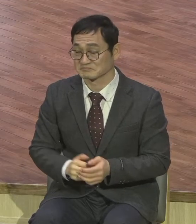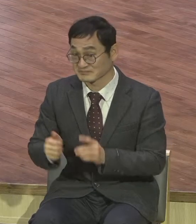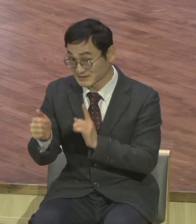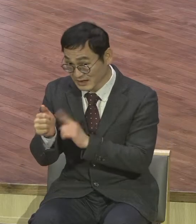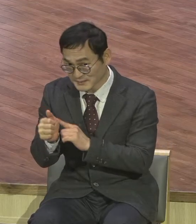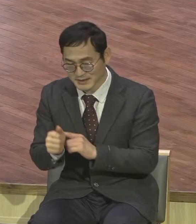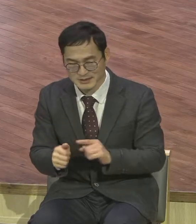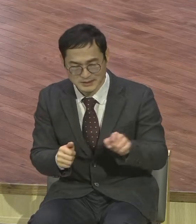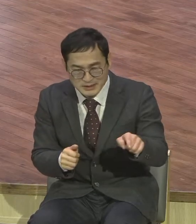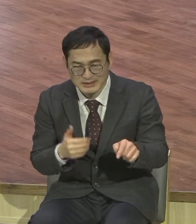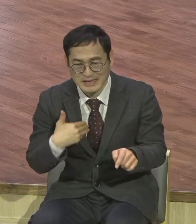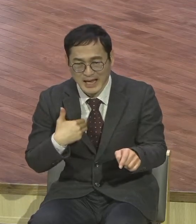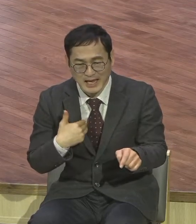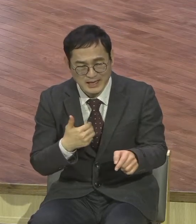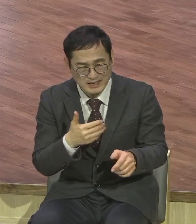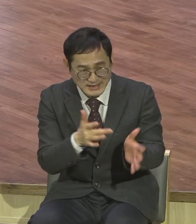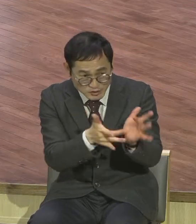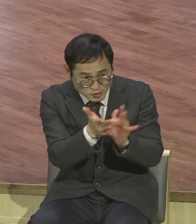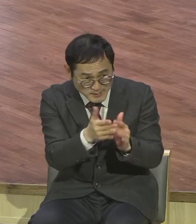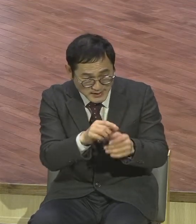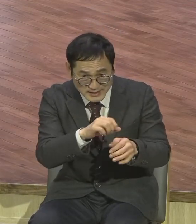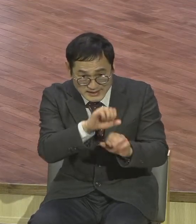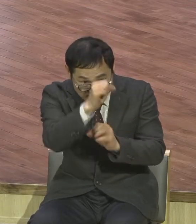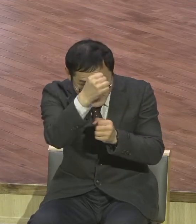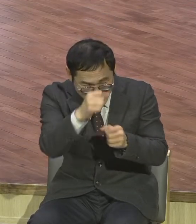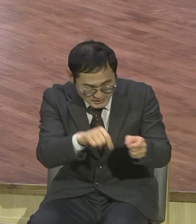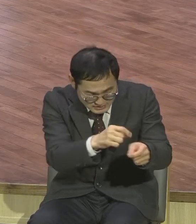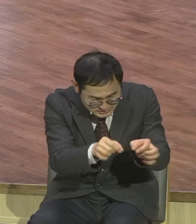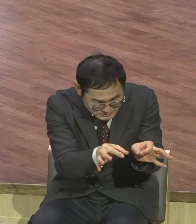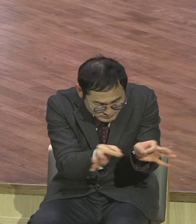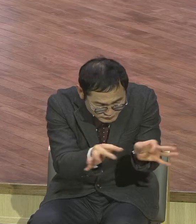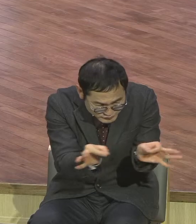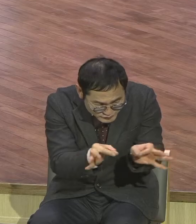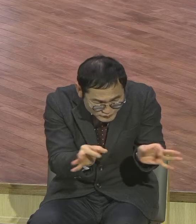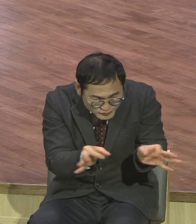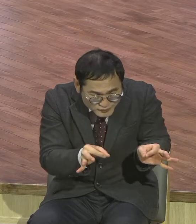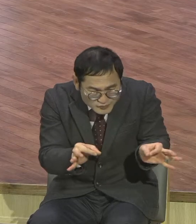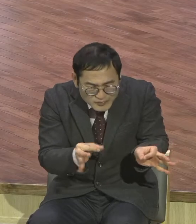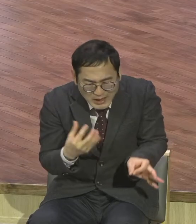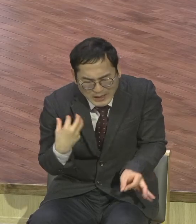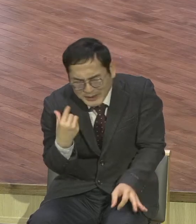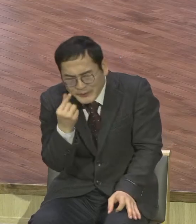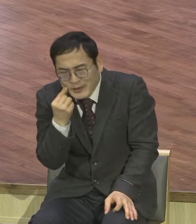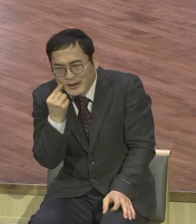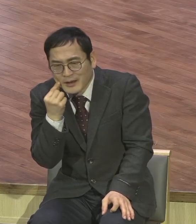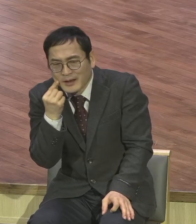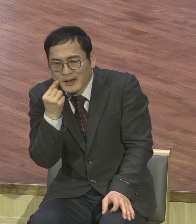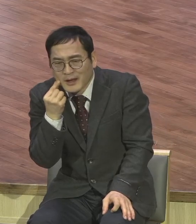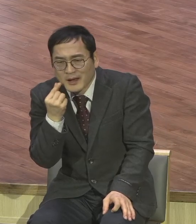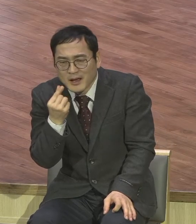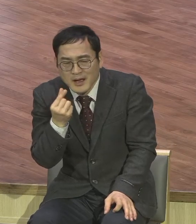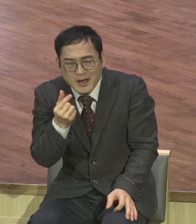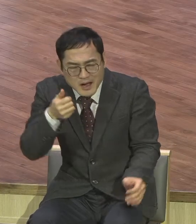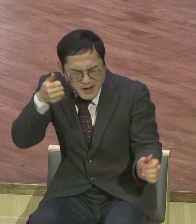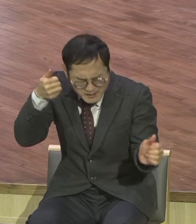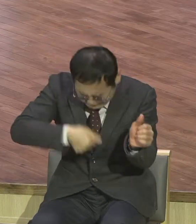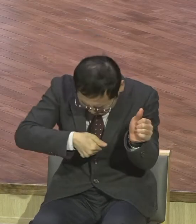풀기도 감당하지 못하겠노라. 그렇지 않아요? 아니 일개의 인간이 하나님 앞에 근처 같이 간다.